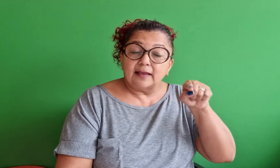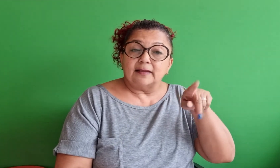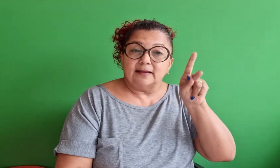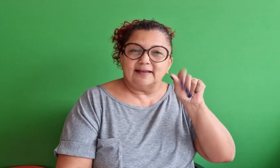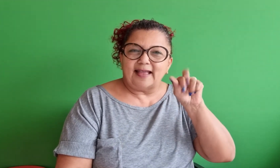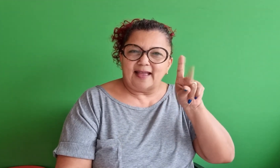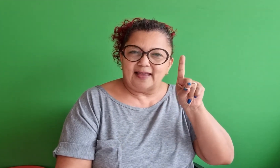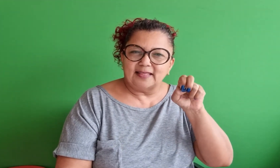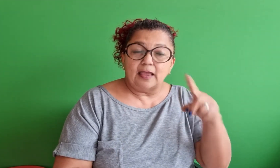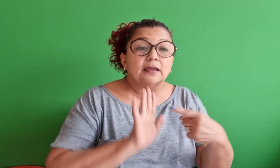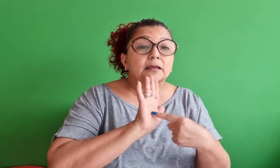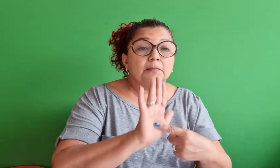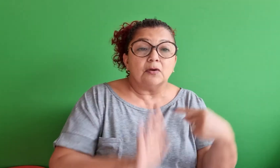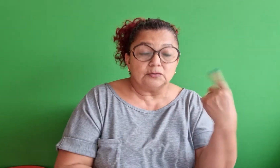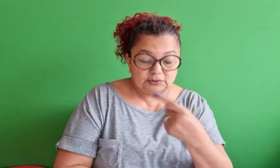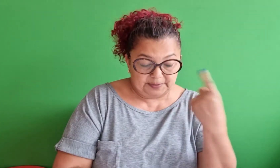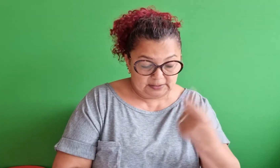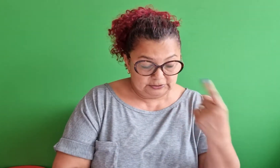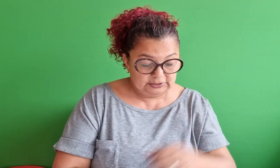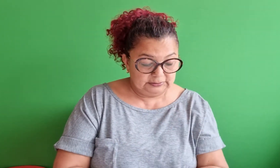Kardec, ele nos fala